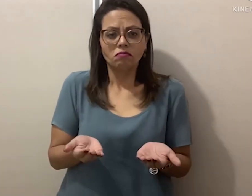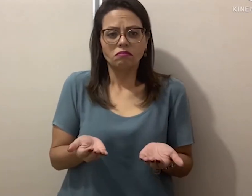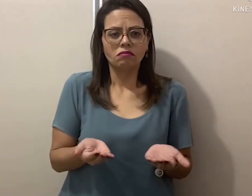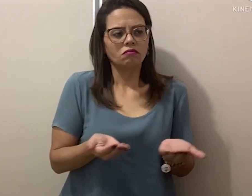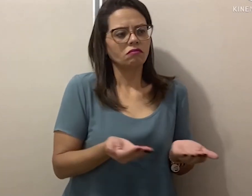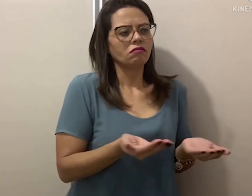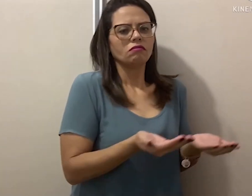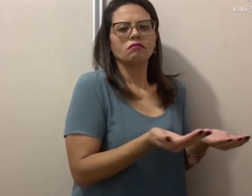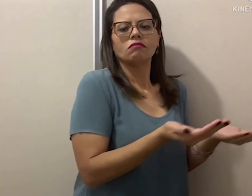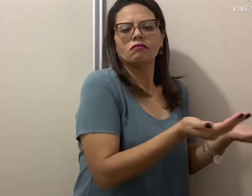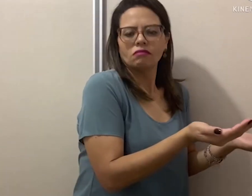uma caixa menor,